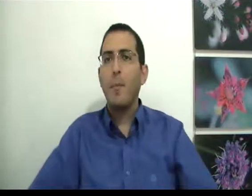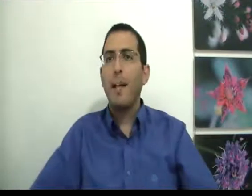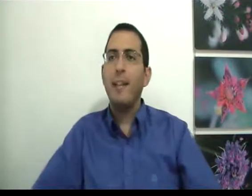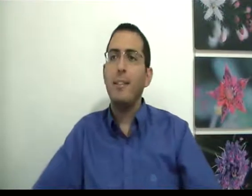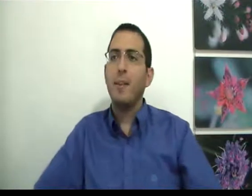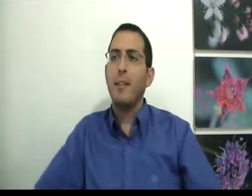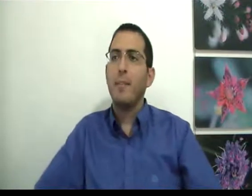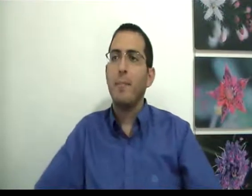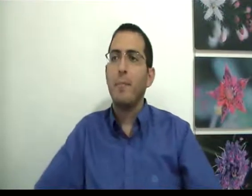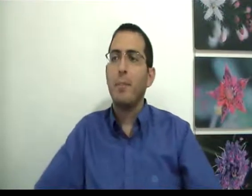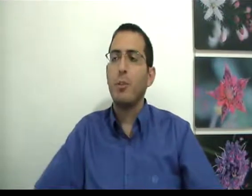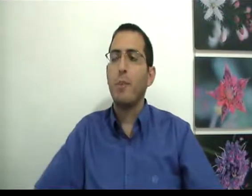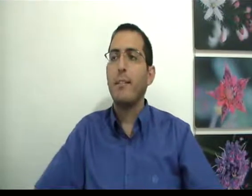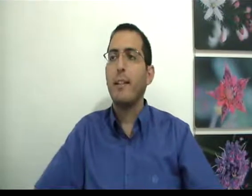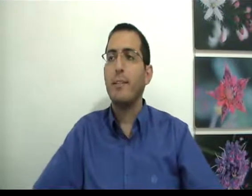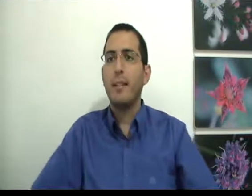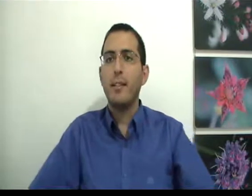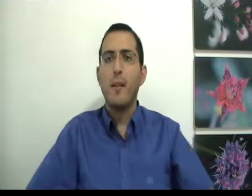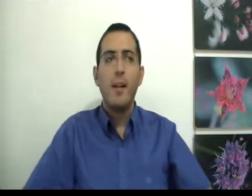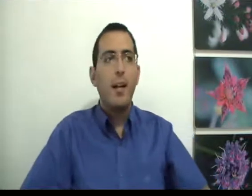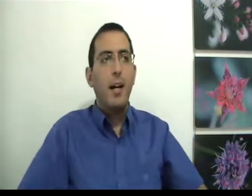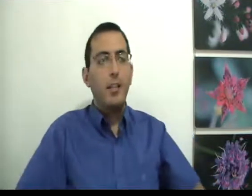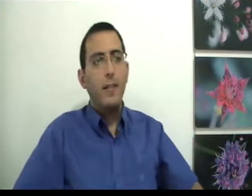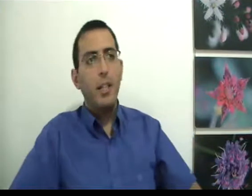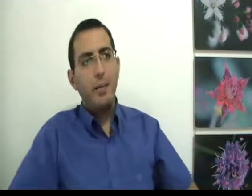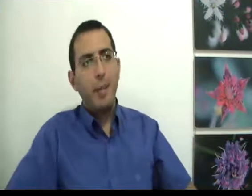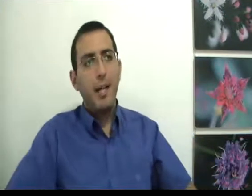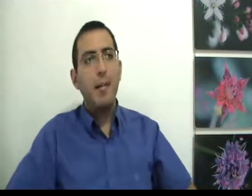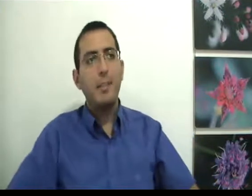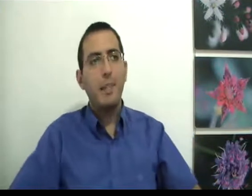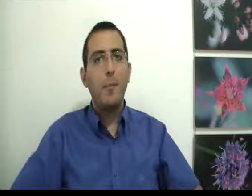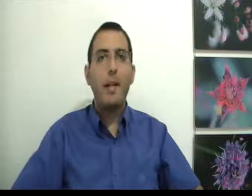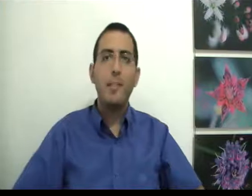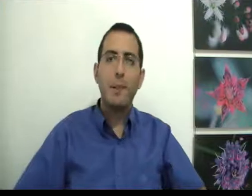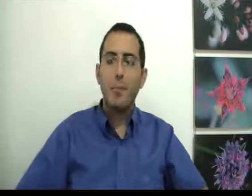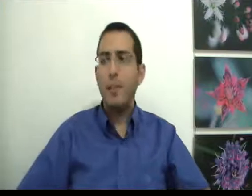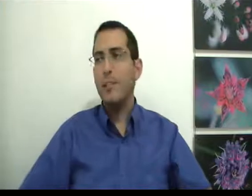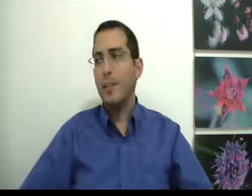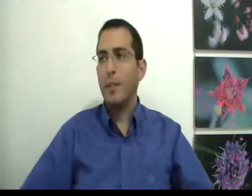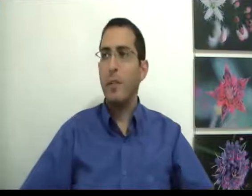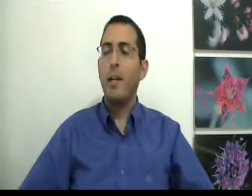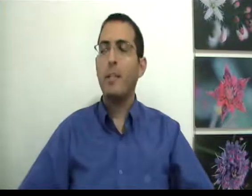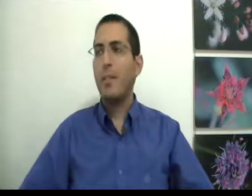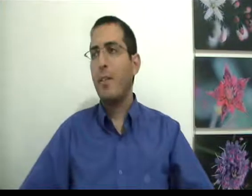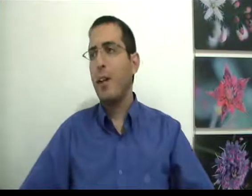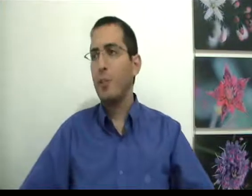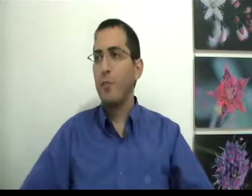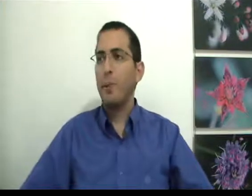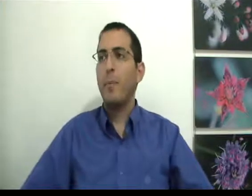אומר אין לי זמן, מה זאת אומרת אין לי זמן? עכשיו אני לא מדבר על הבעיה של בננם אומר אין לי זמן לפה, אין לי זמן לשם אני מדבר עכשיו על הדבר החשוב ביותר